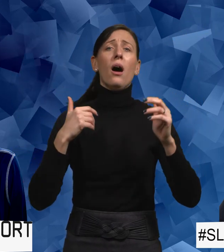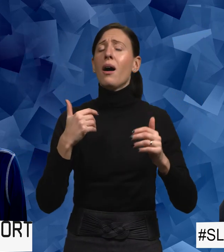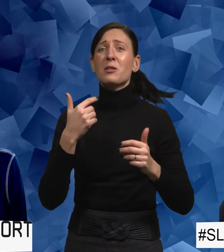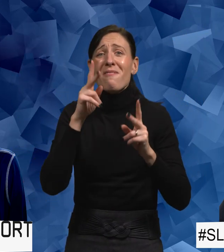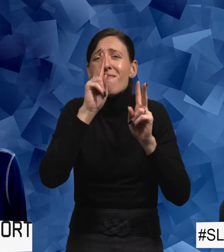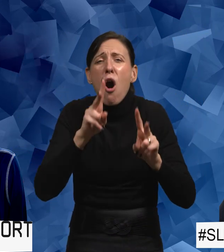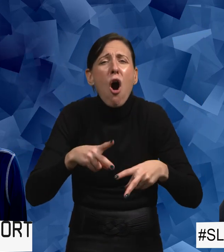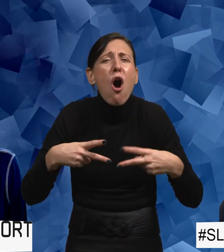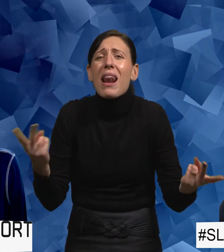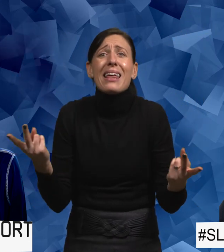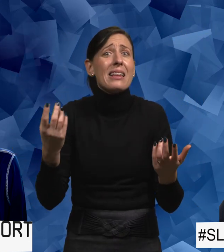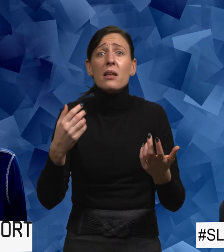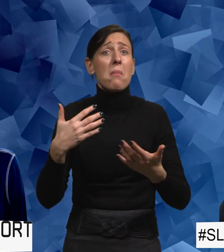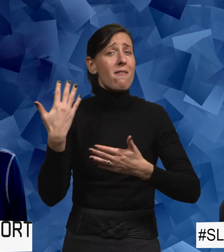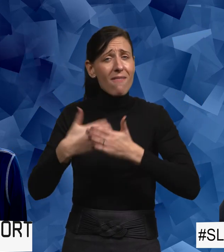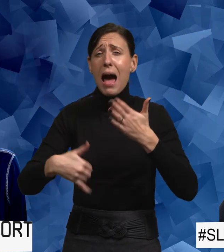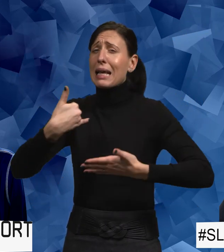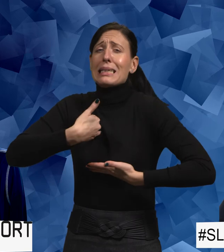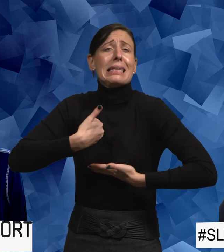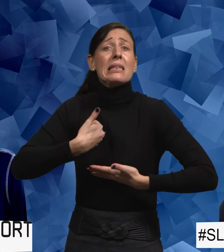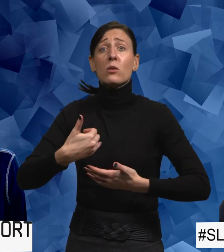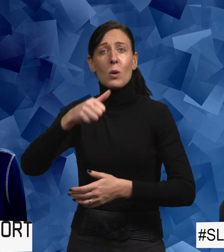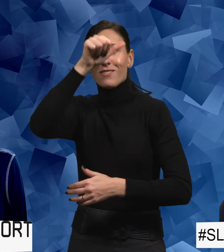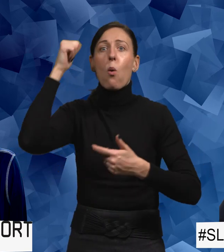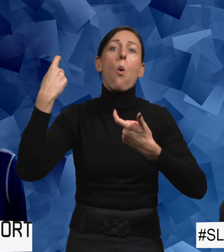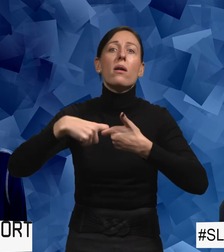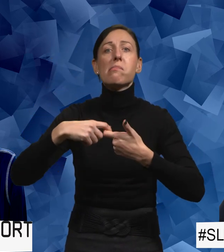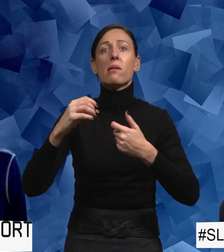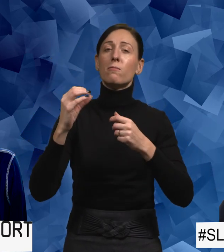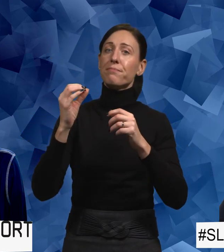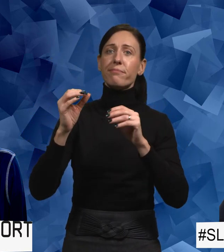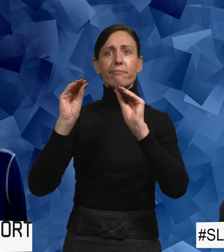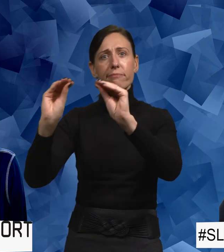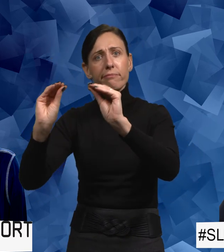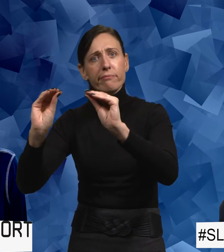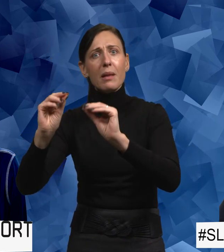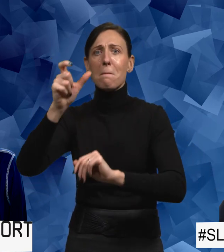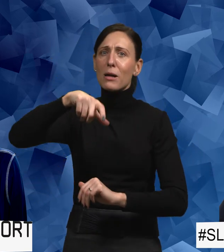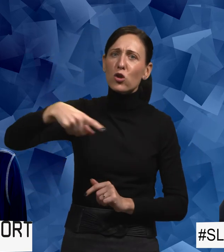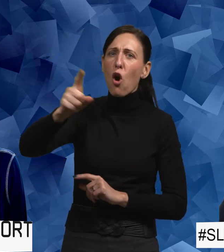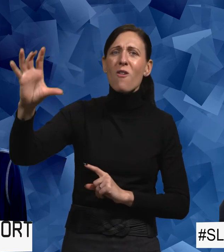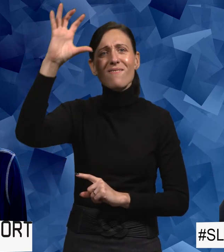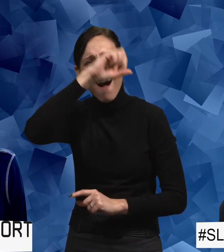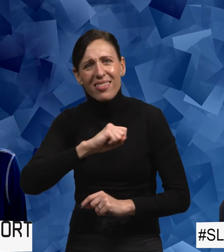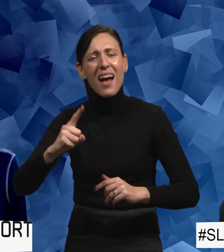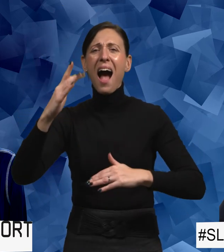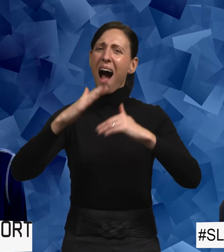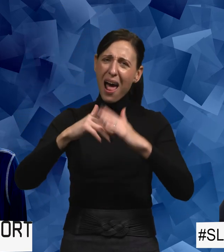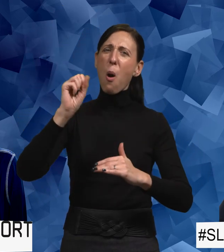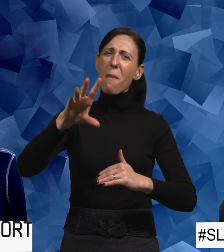vanligt och därför så vet jag att jag tycker att det är svårt när jag utbildar att få alltså personal att fatta att det här handlar